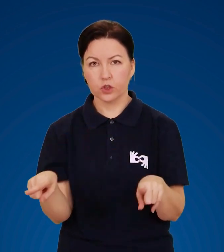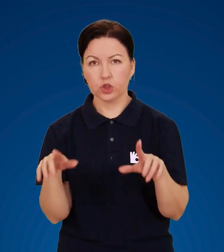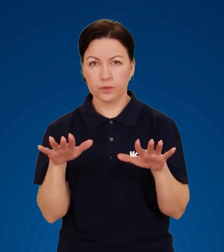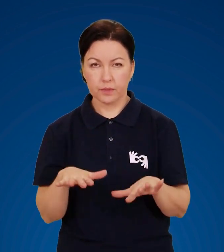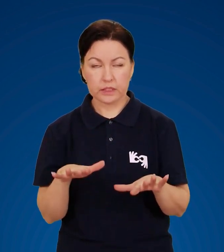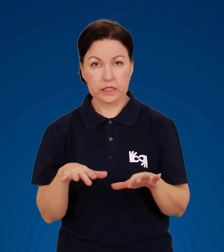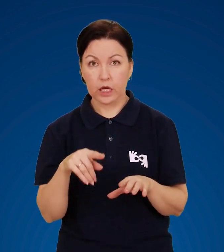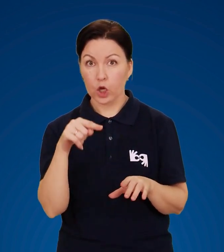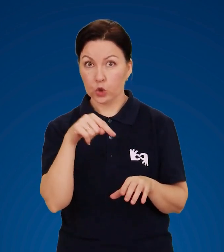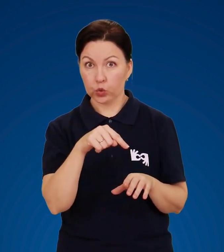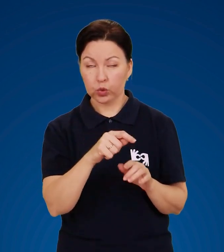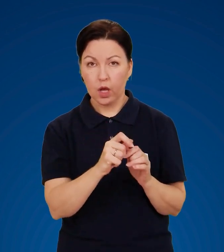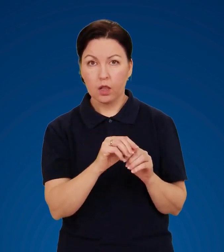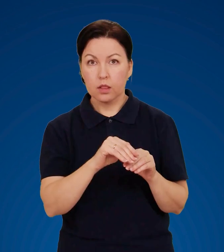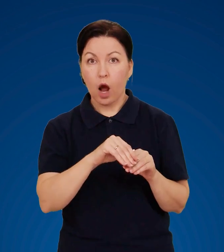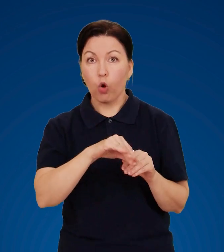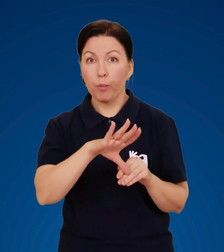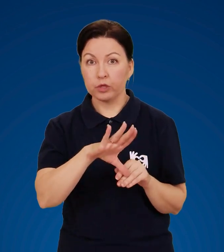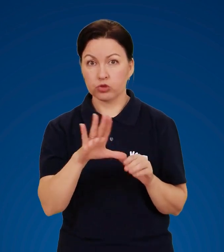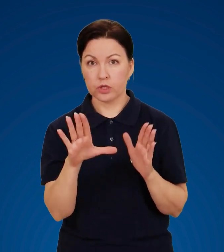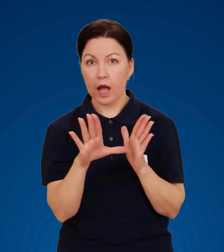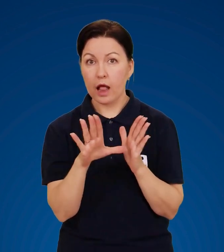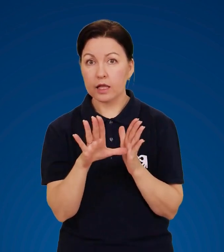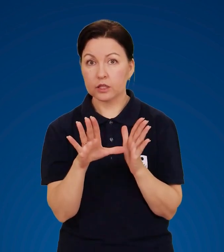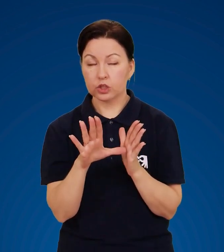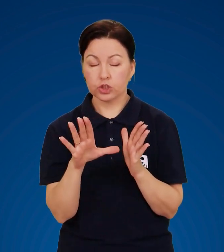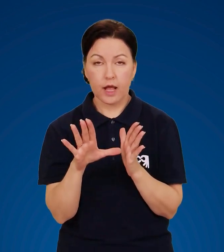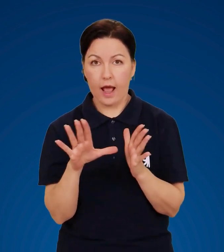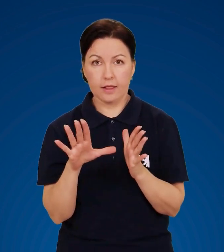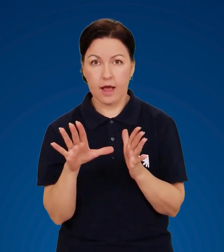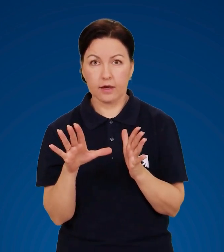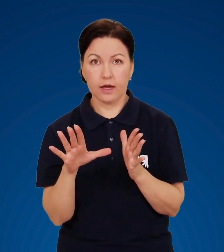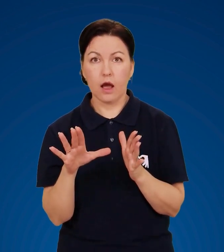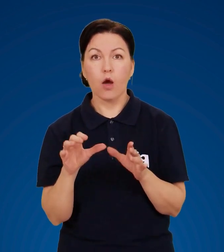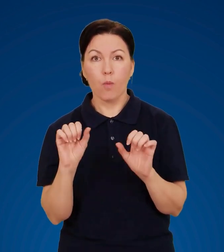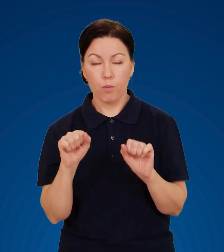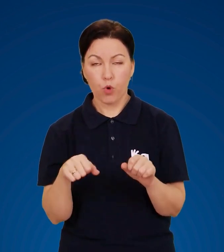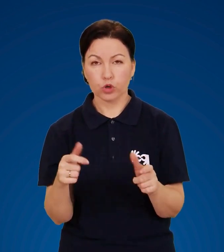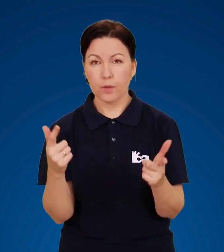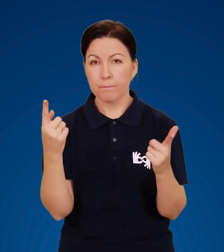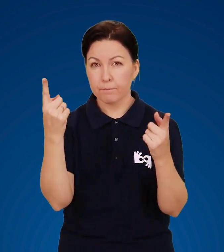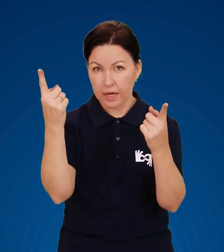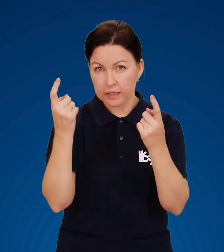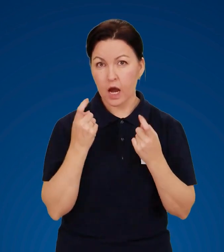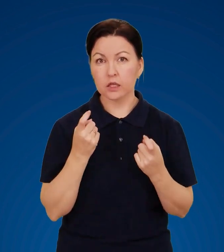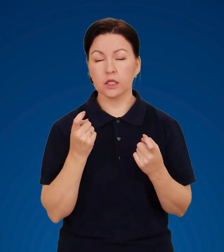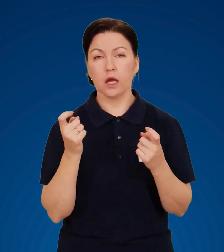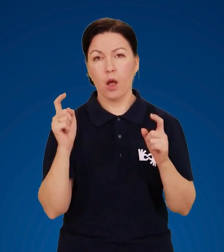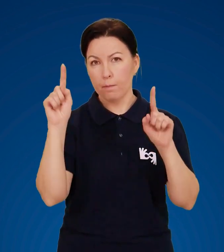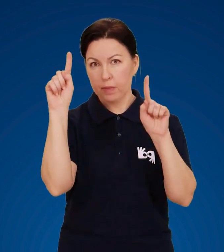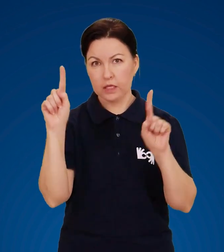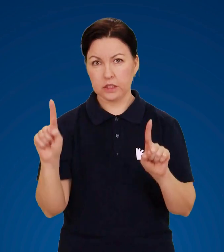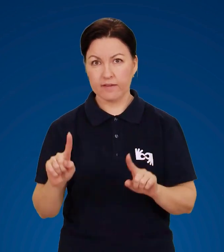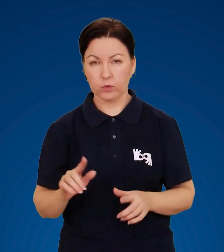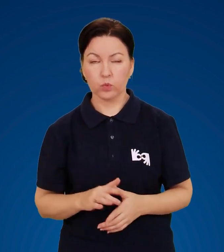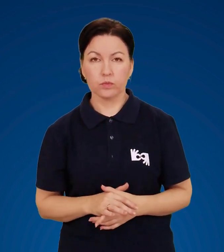перейдіть в інше місце, бо тут накопичується електрична енергія, що може притягти блискавку.